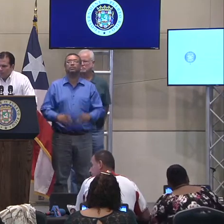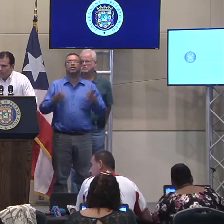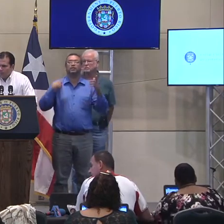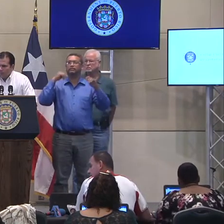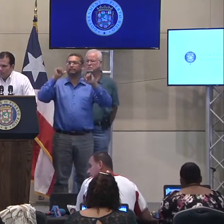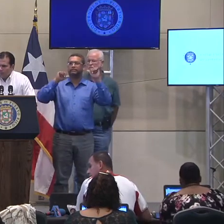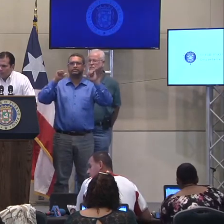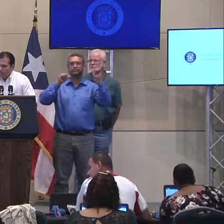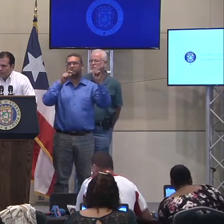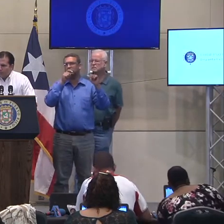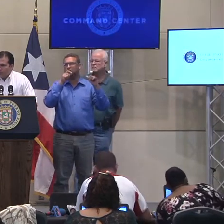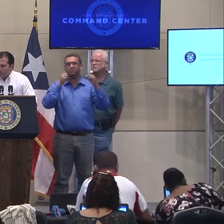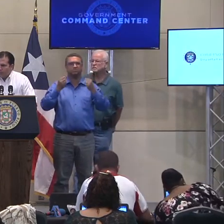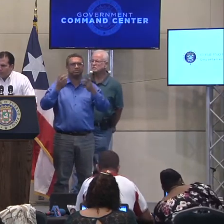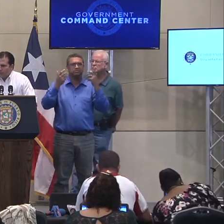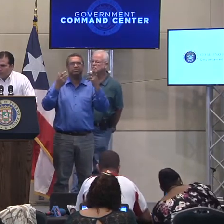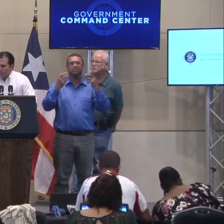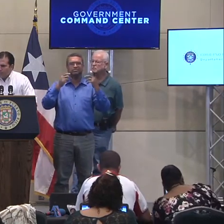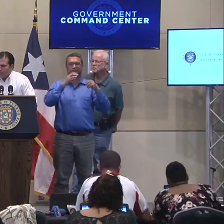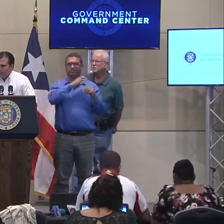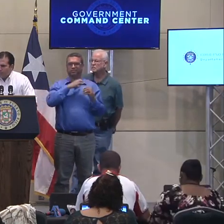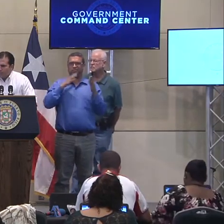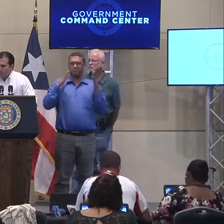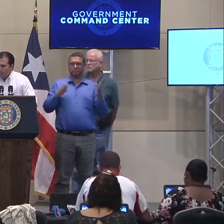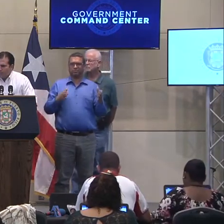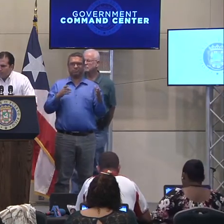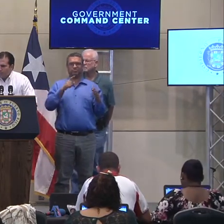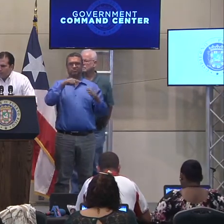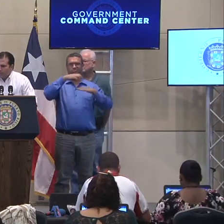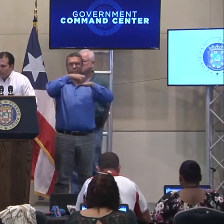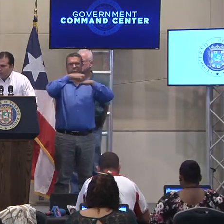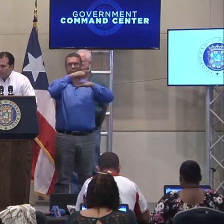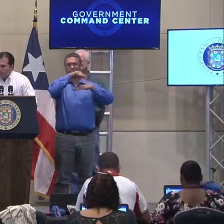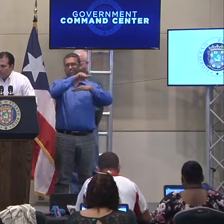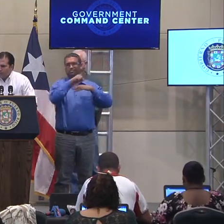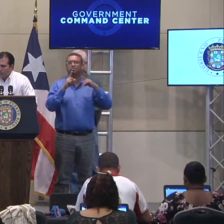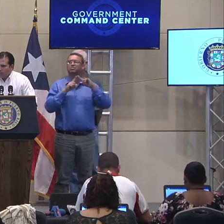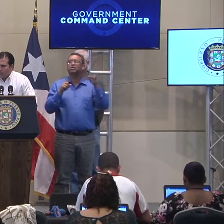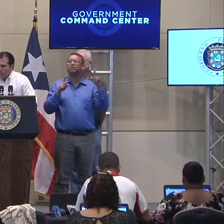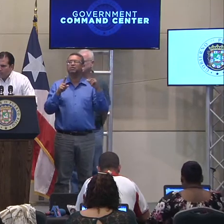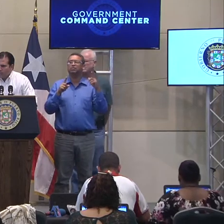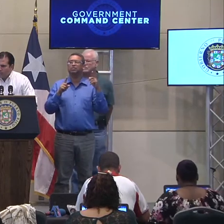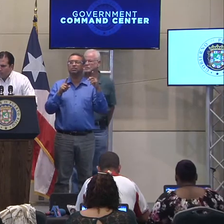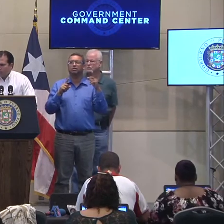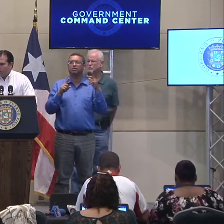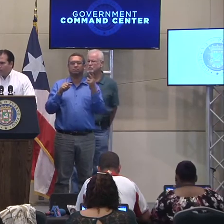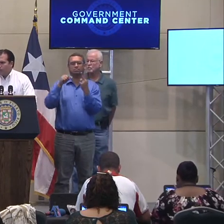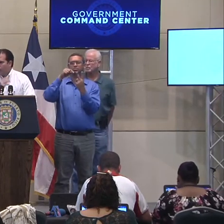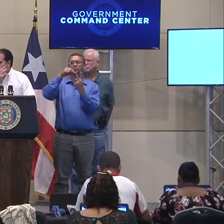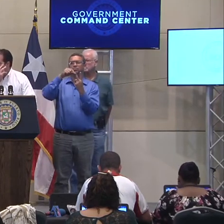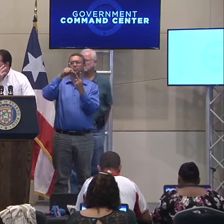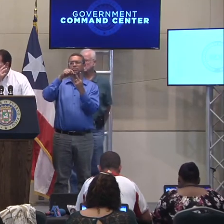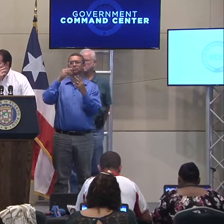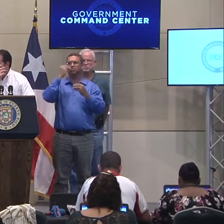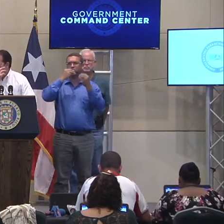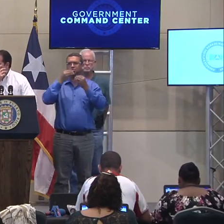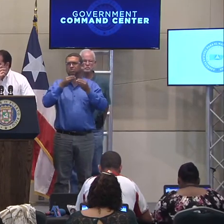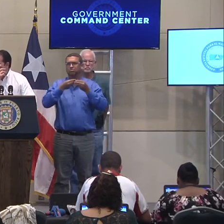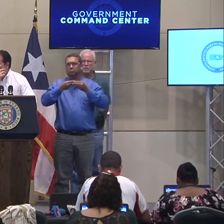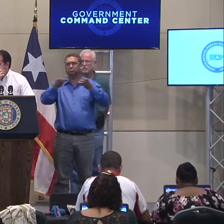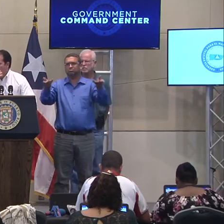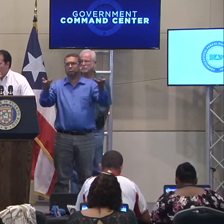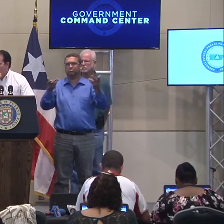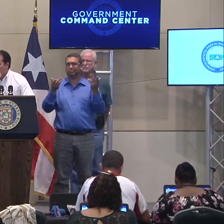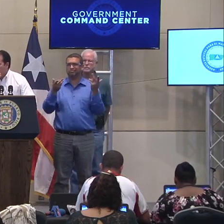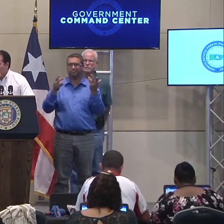y a qué lugares, qué lugares visitarán, pero me resulta una duda con relación a lo que ha hablado sobre el suministro de alimentos. Sí. Si hay algún mecanismo de